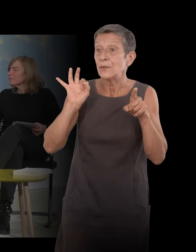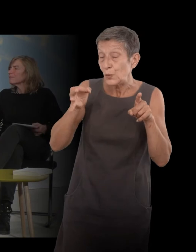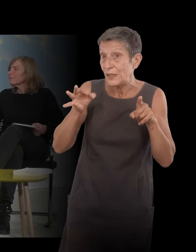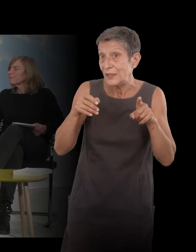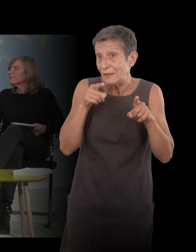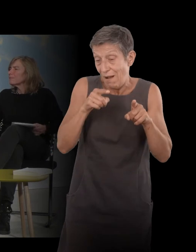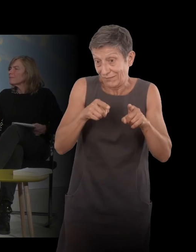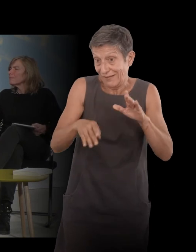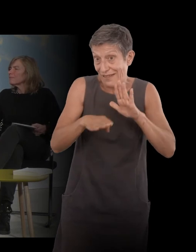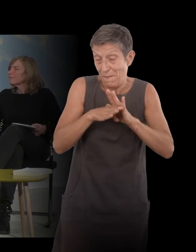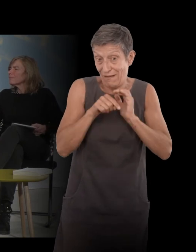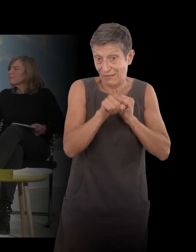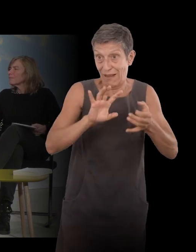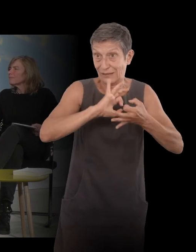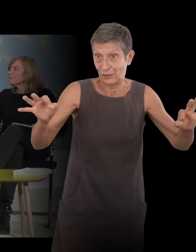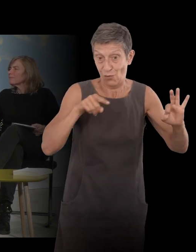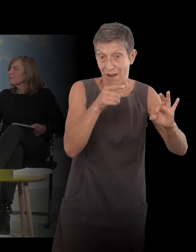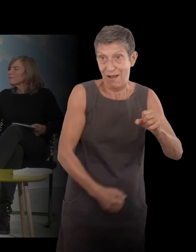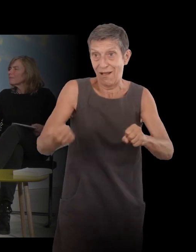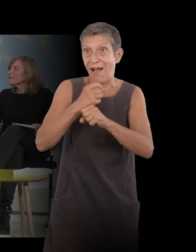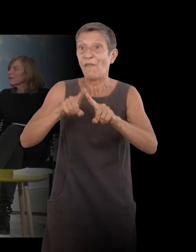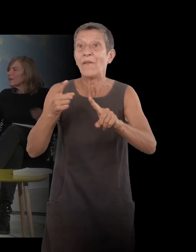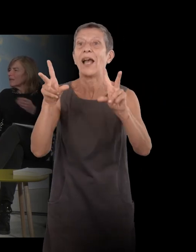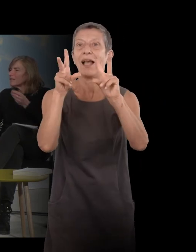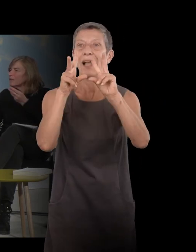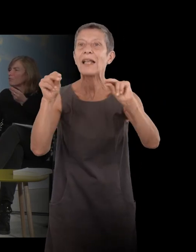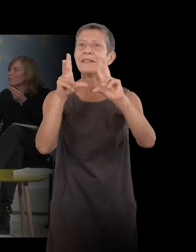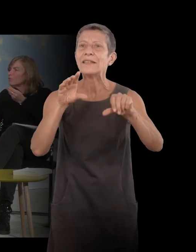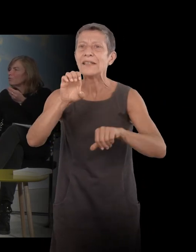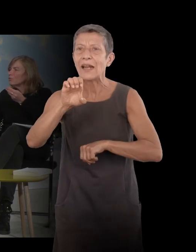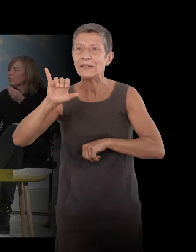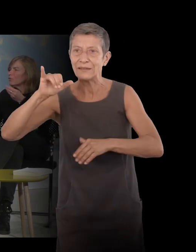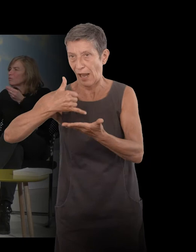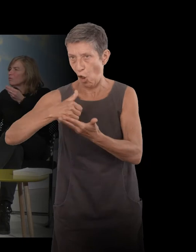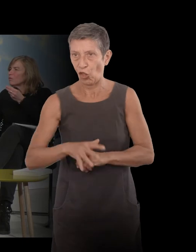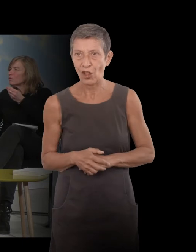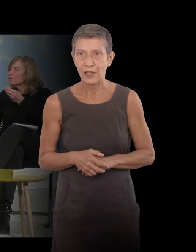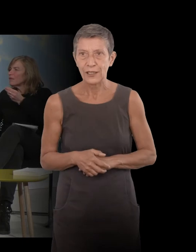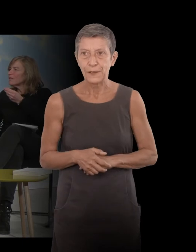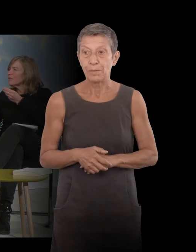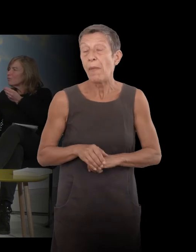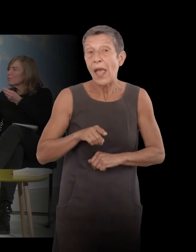son insuble, bien sûr. Et qu'est-ce qui vous... Justement, ce texte, qu'est-ce qui vous